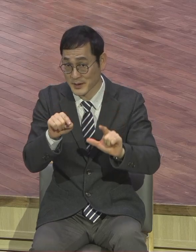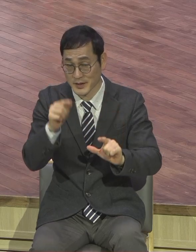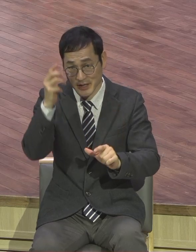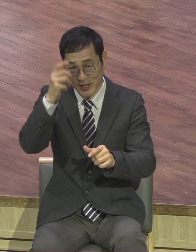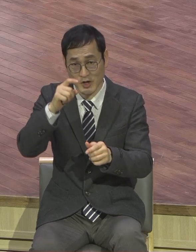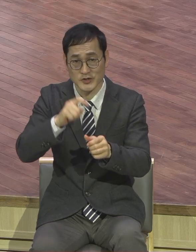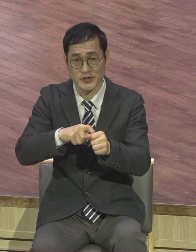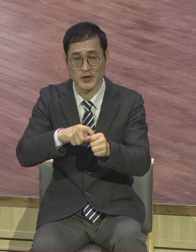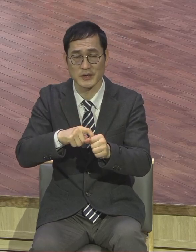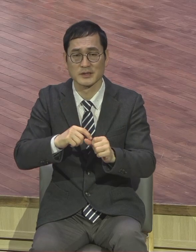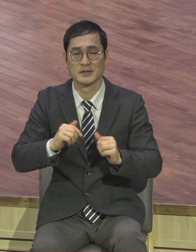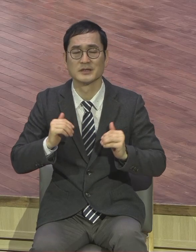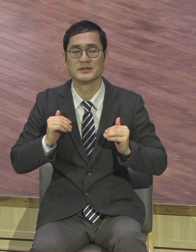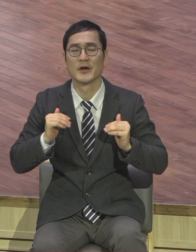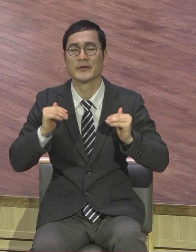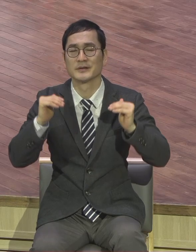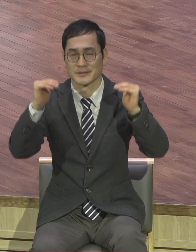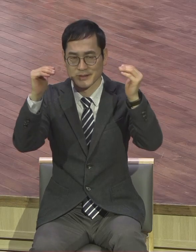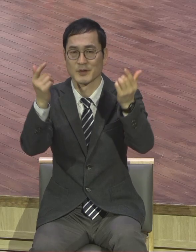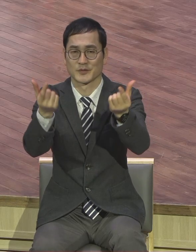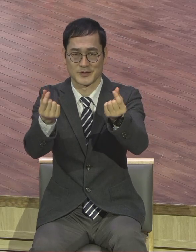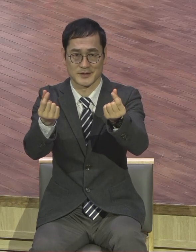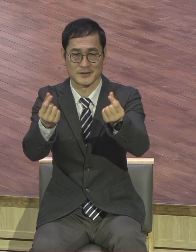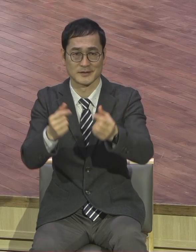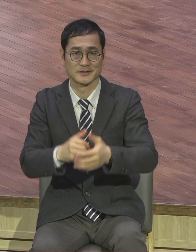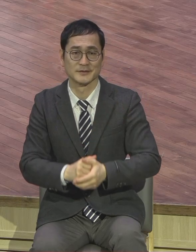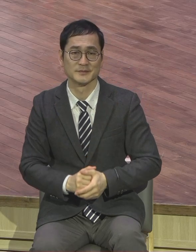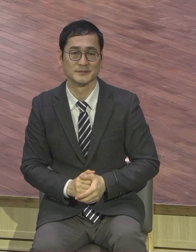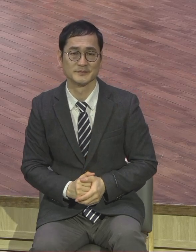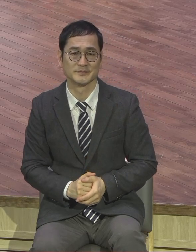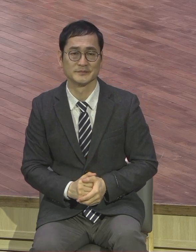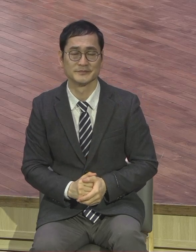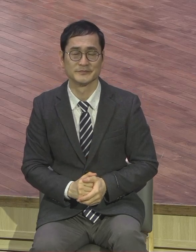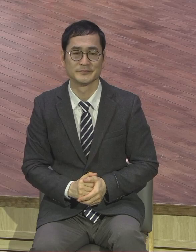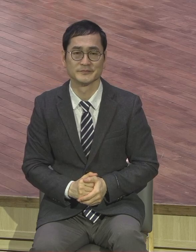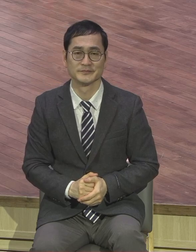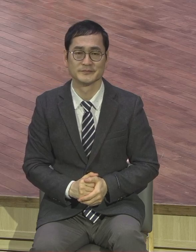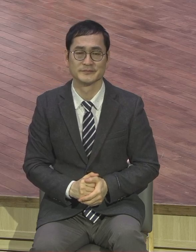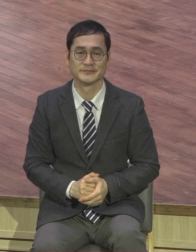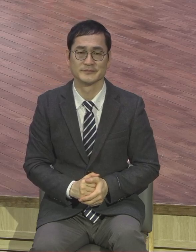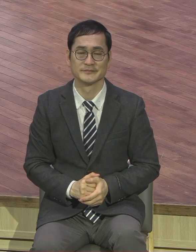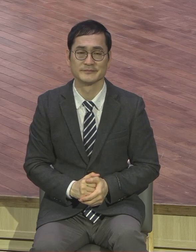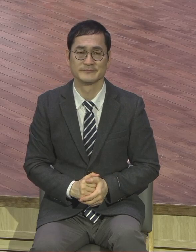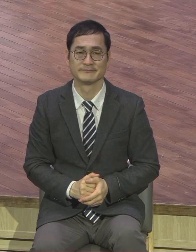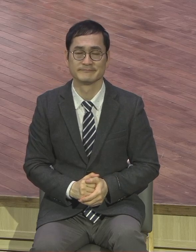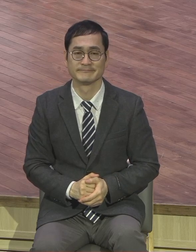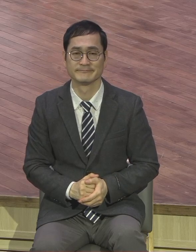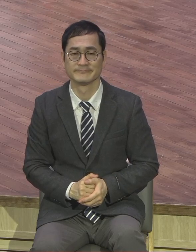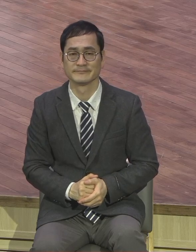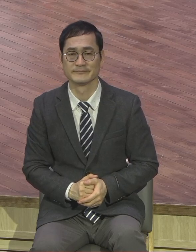상태입니다. 자라가는 것. 해마다 볼 때마다 달라. 깜짝마다 놀래.